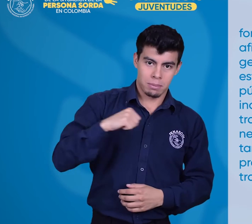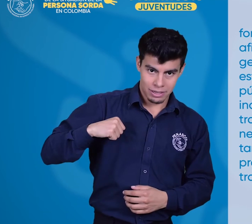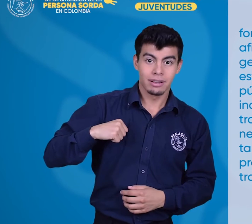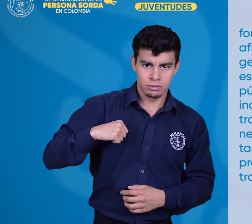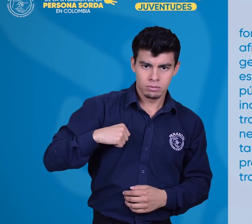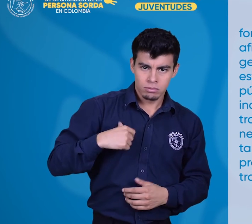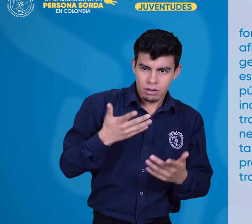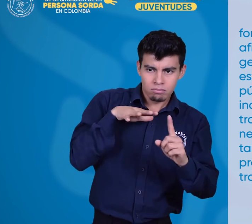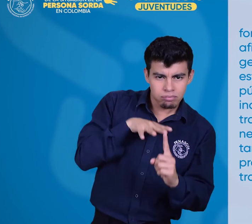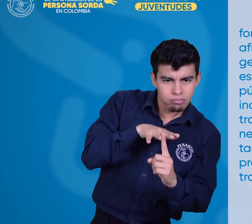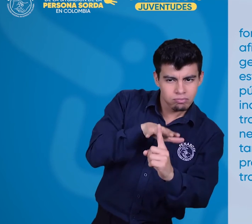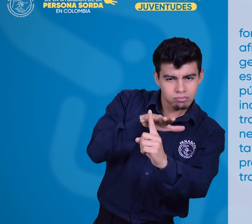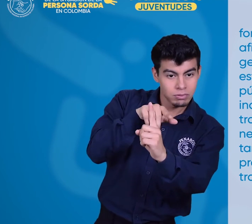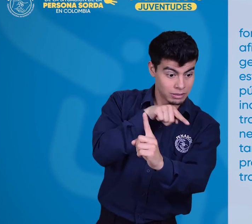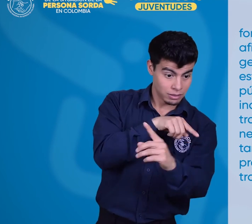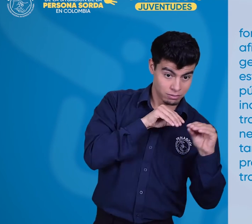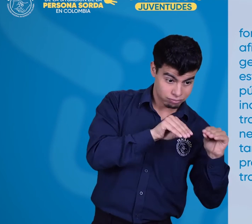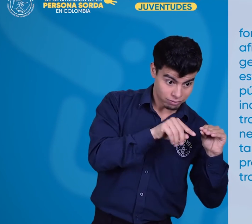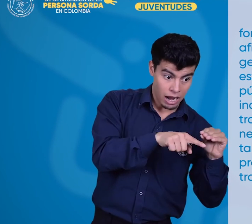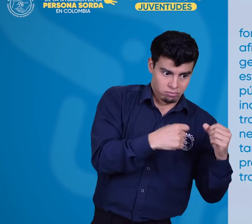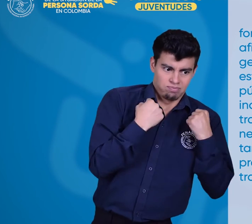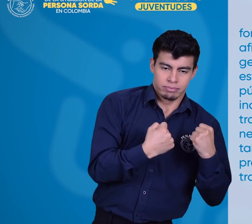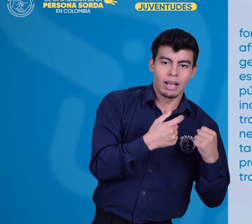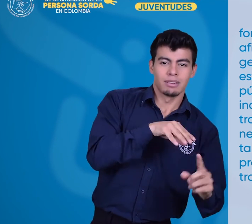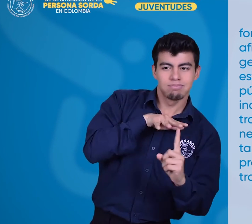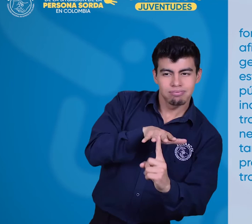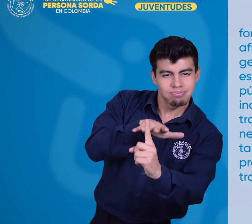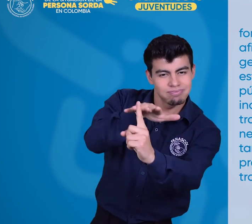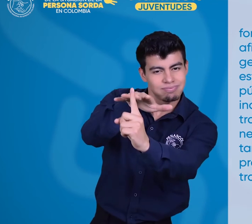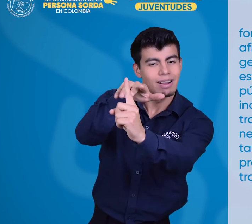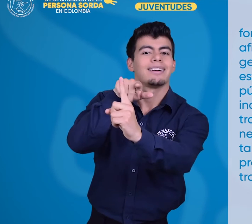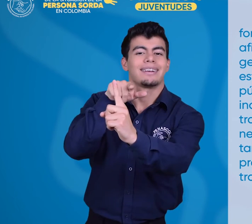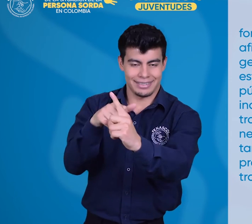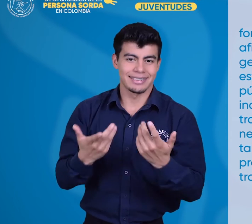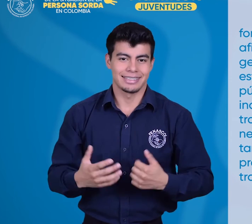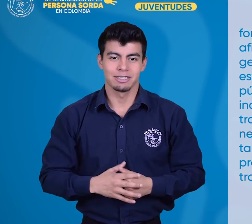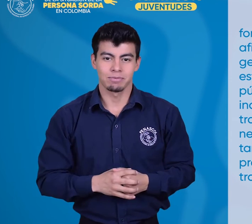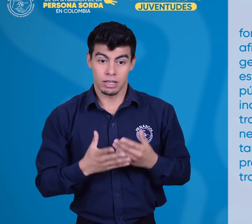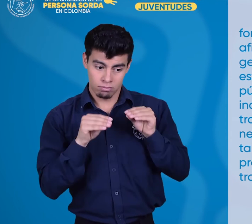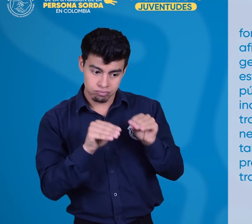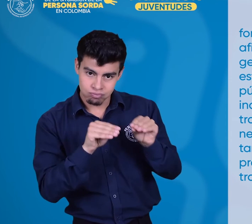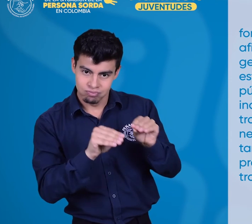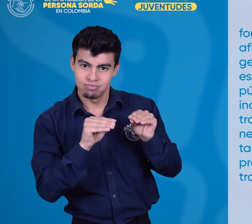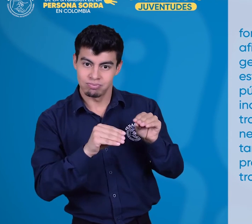las necesidades propias, sino también visión de cambio y propuestas para la transformación social.